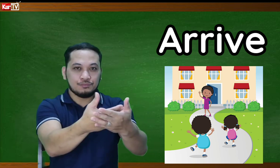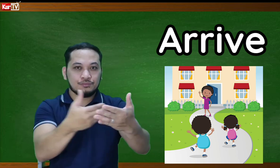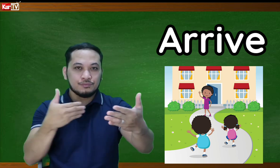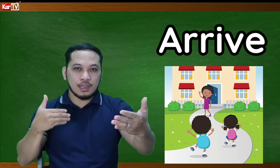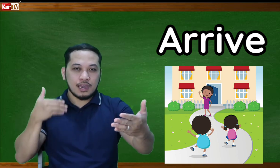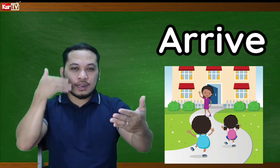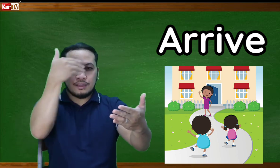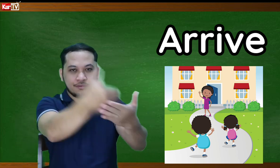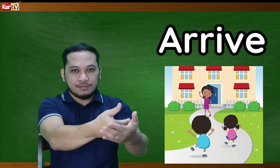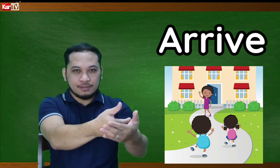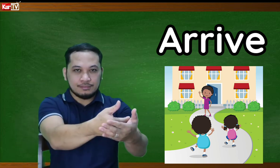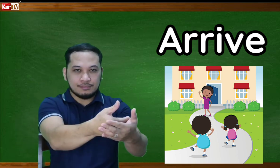Arrive.